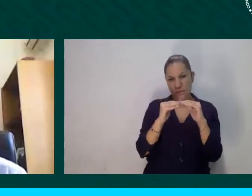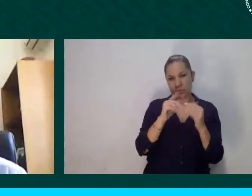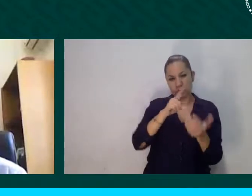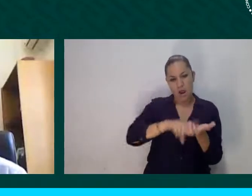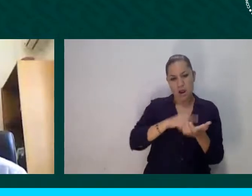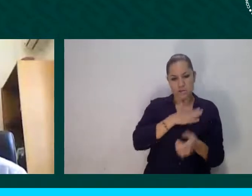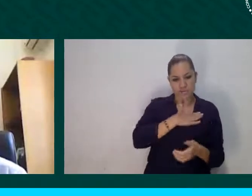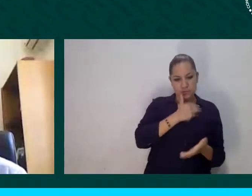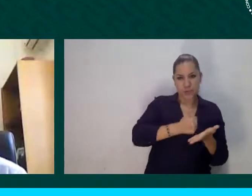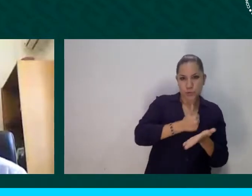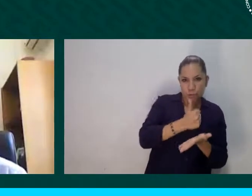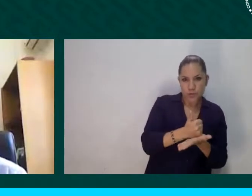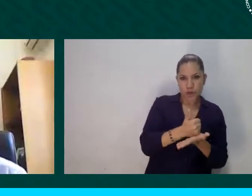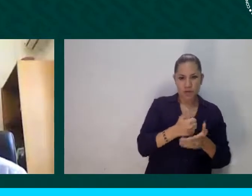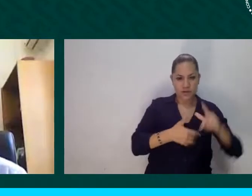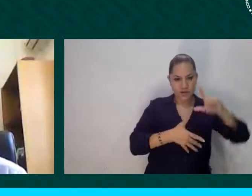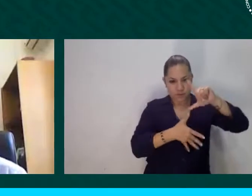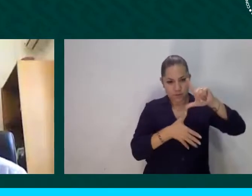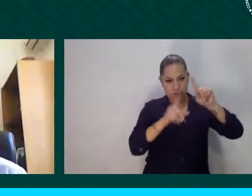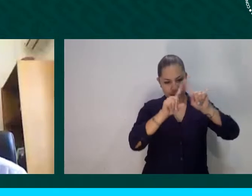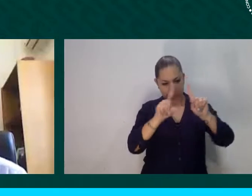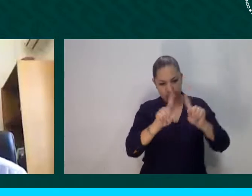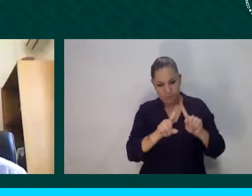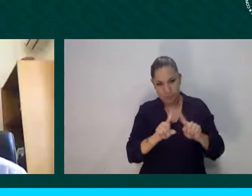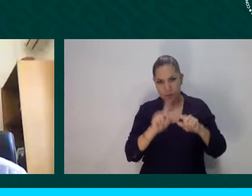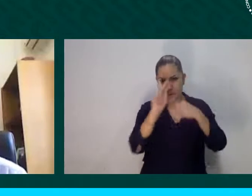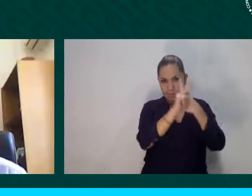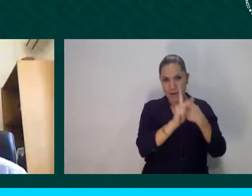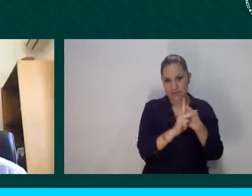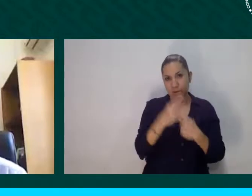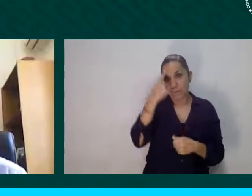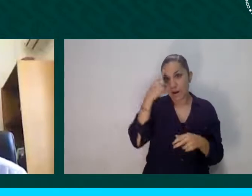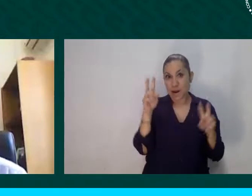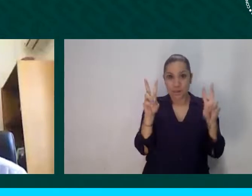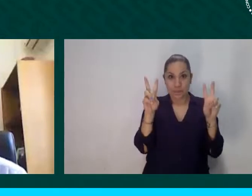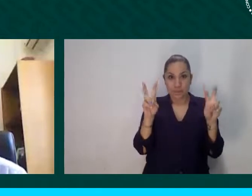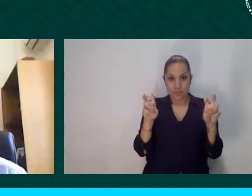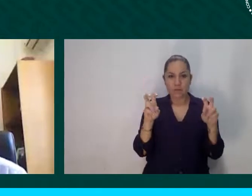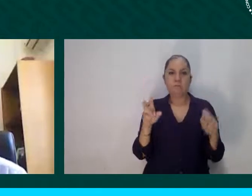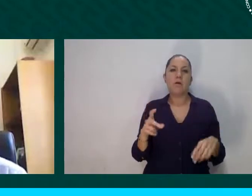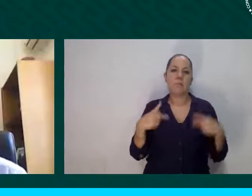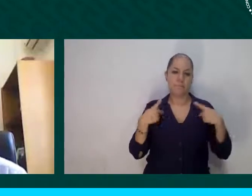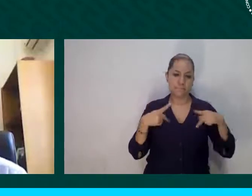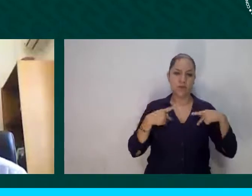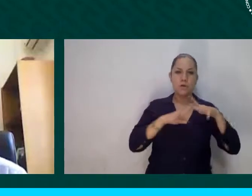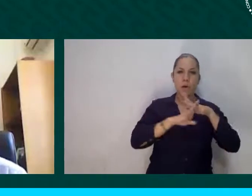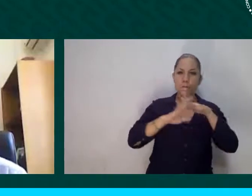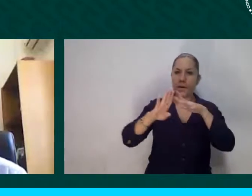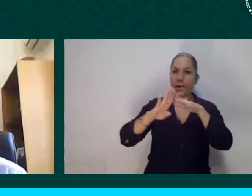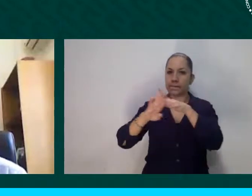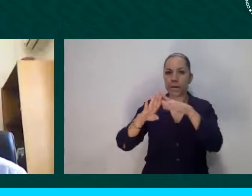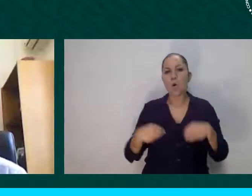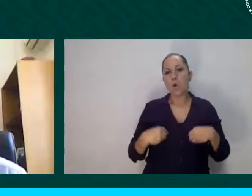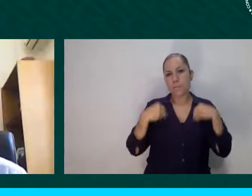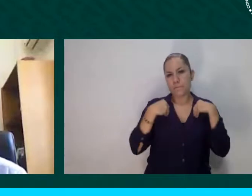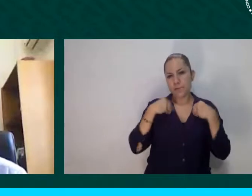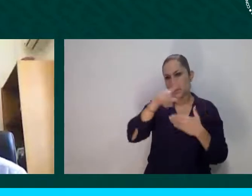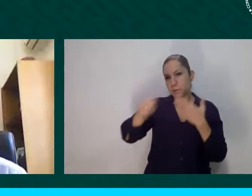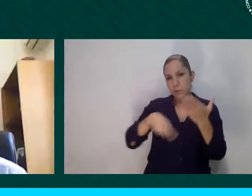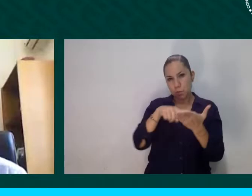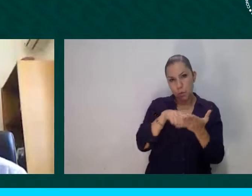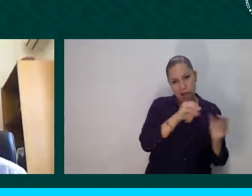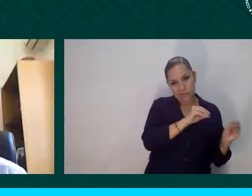Como bien lo presentó Geraldina, este evento gana particular interés en